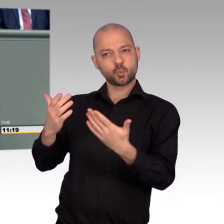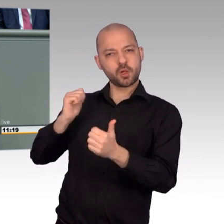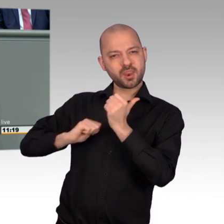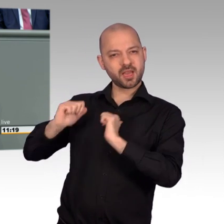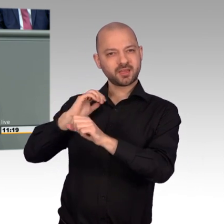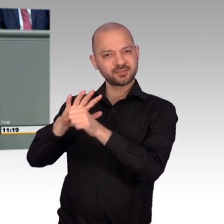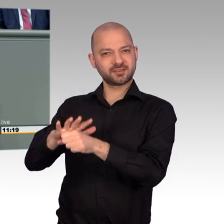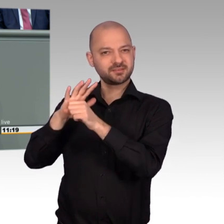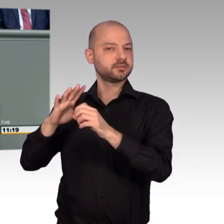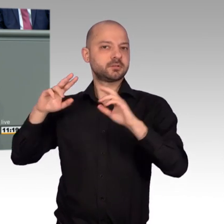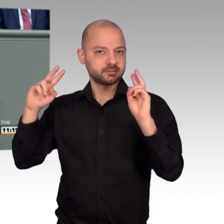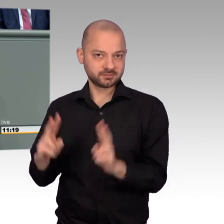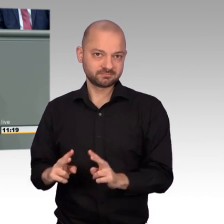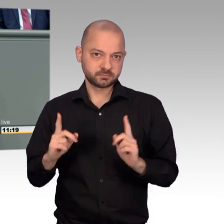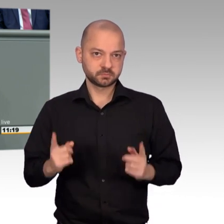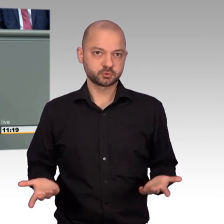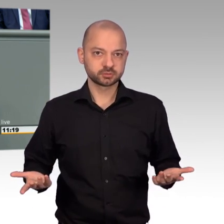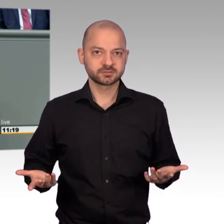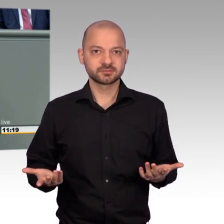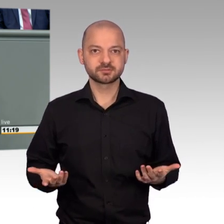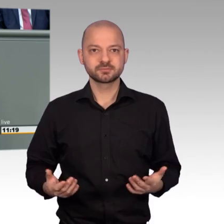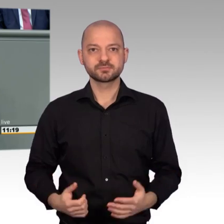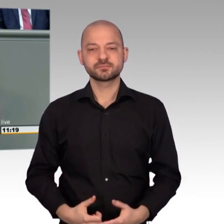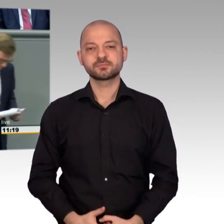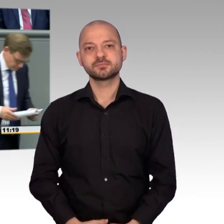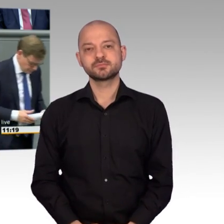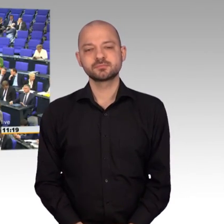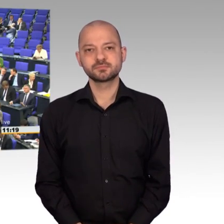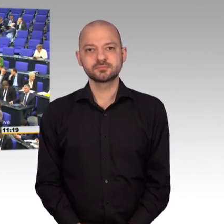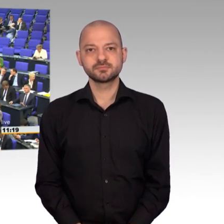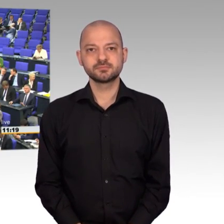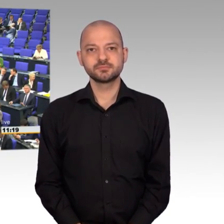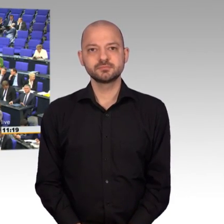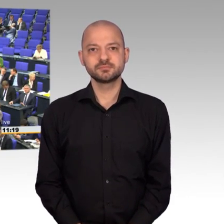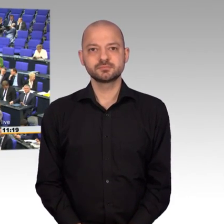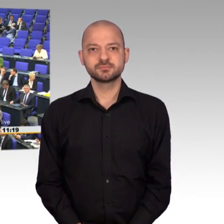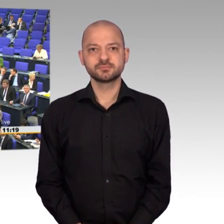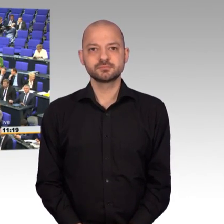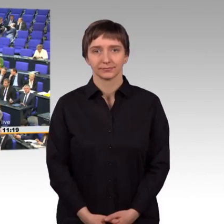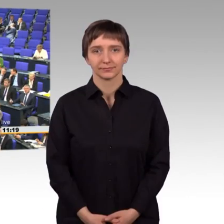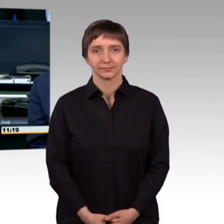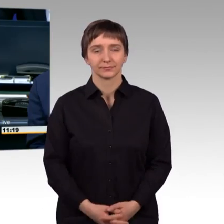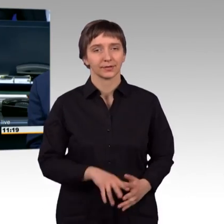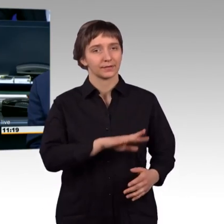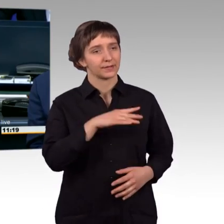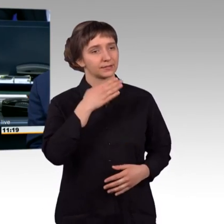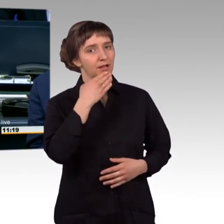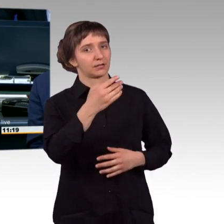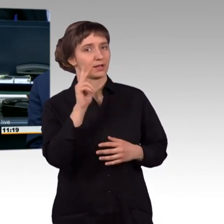sorgen, dass das Leid geringer wird. Herzlichen Dank für die Aufmerksamkeit. Vielen Dank, Herr Kollege Dr. Wadervuhl. Als nächster Redner